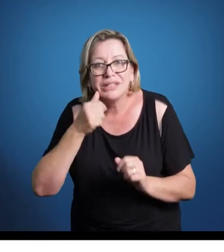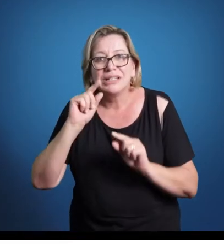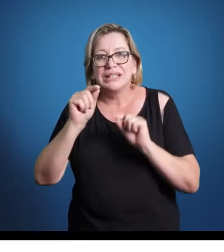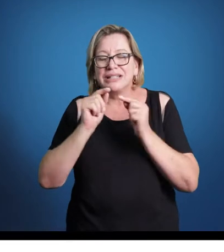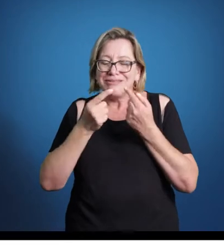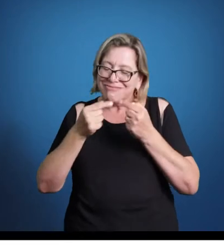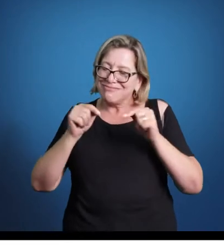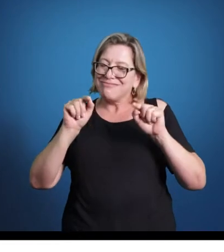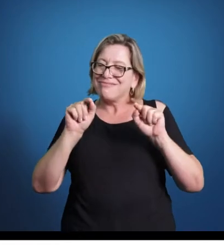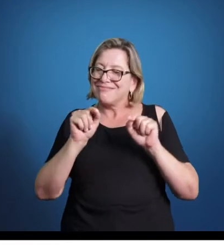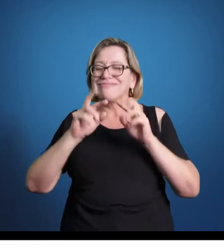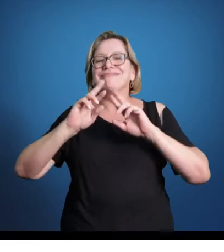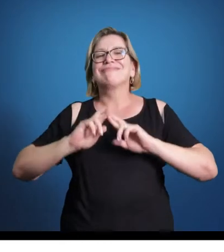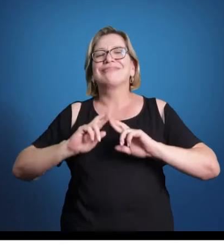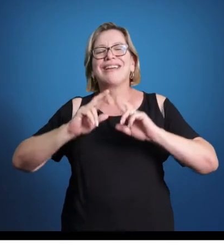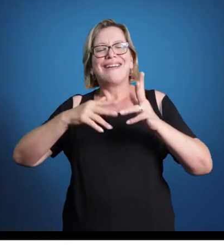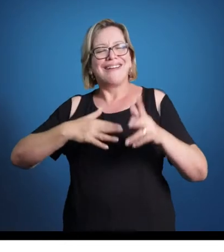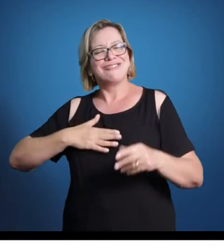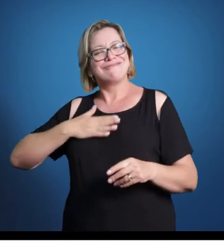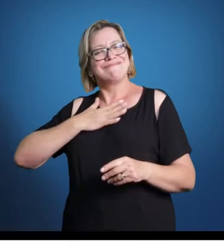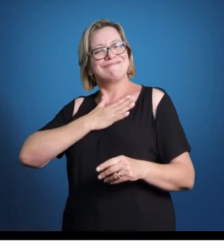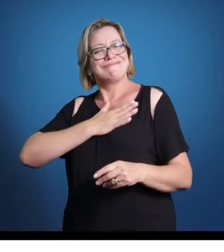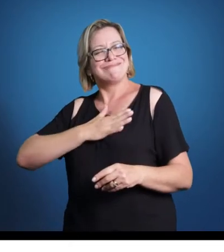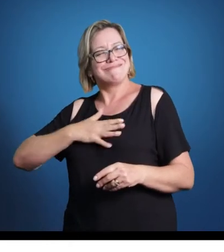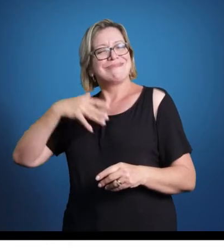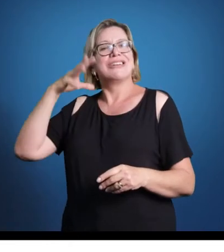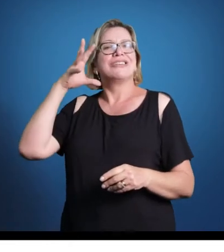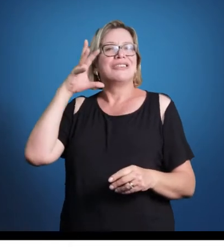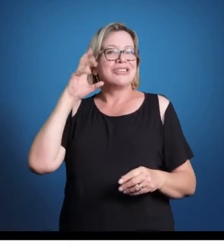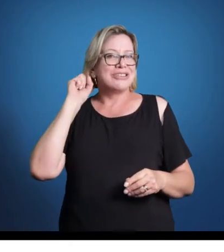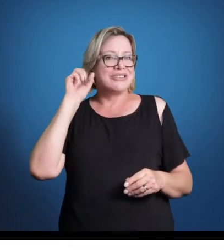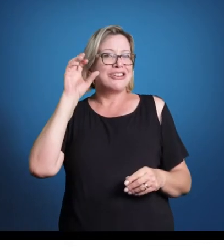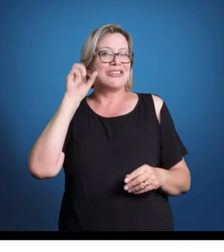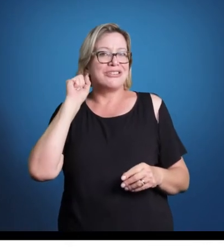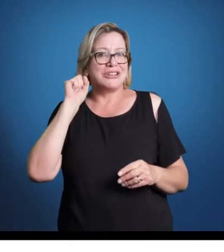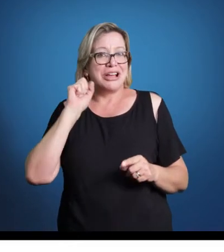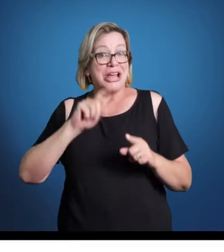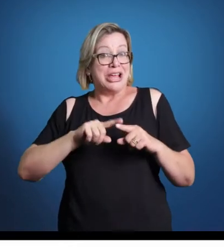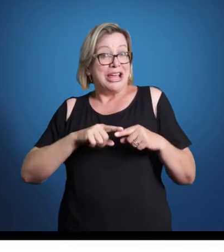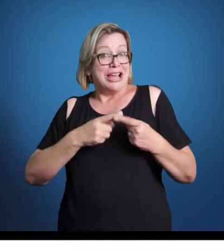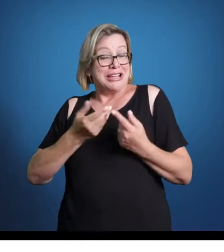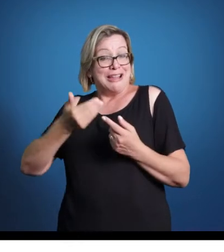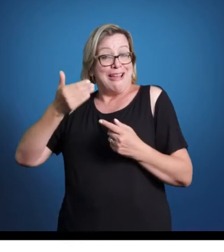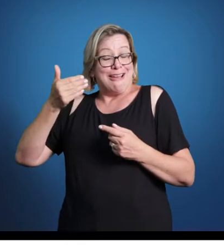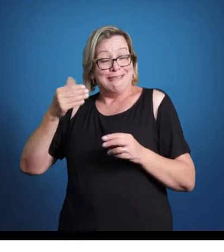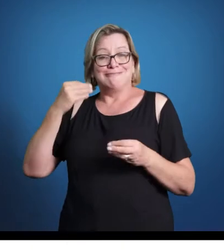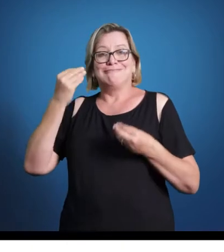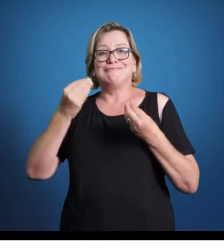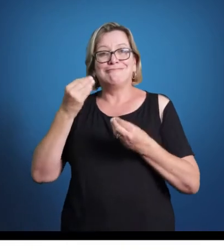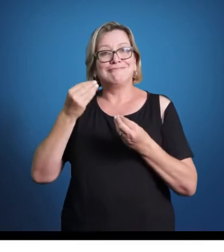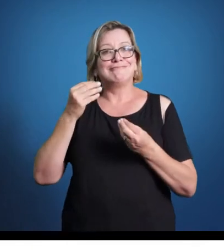de melodias, algo que é muito agradável no nosso ouvido, mas que na época era extremamente robusto, era extremamente